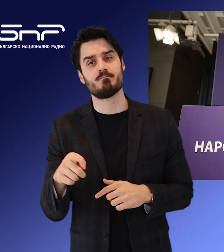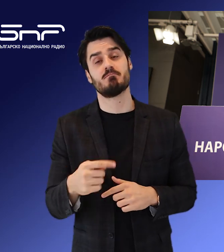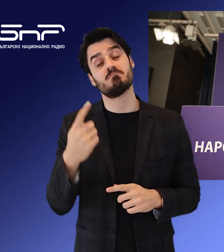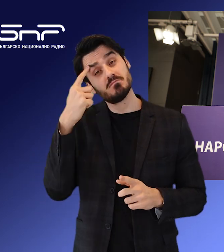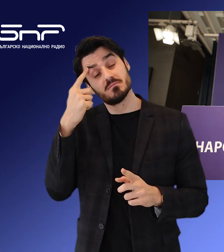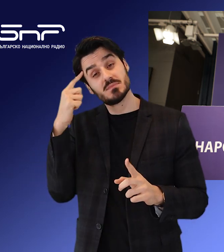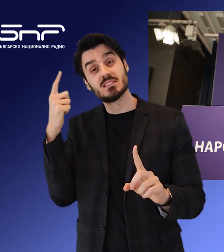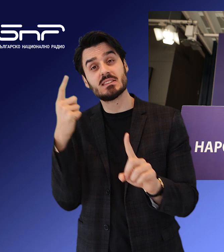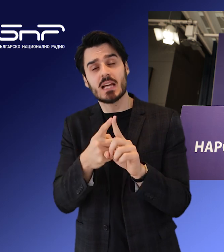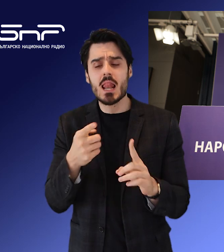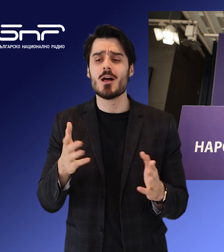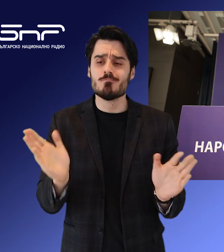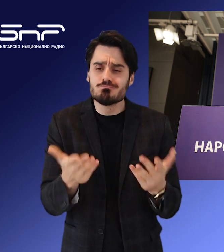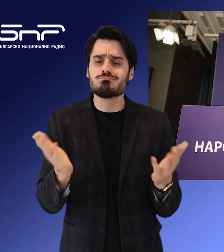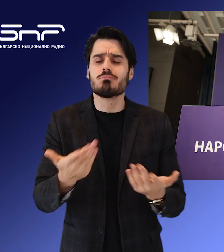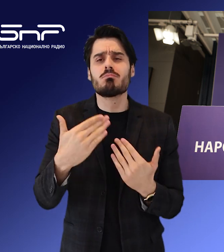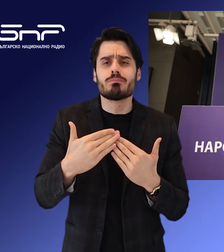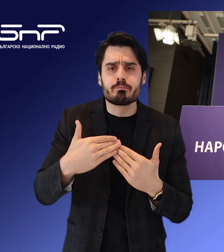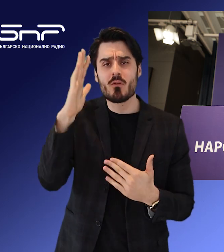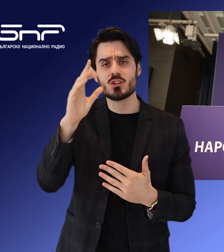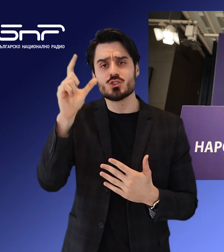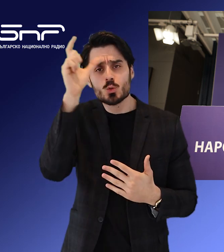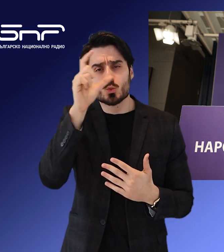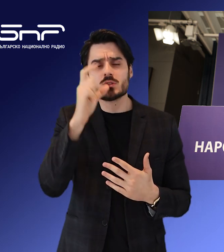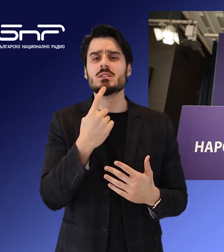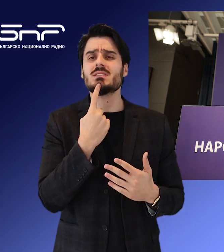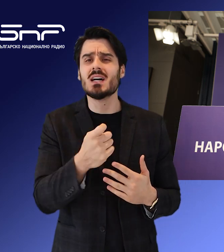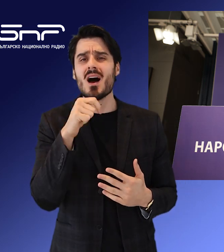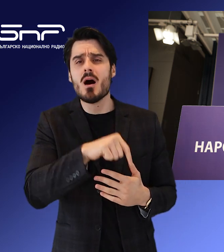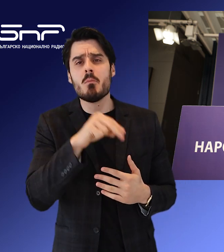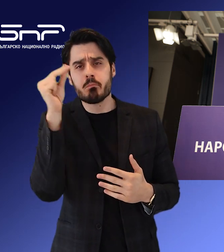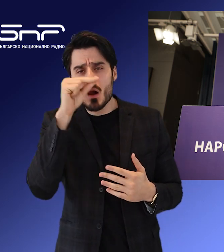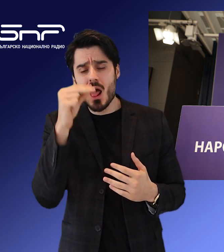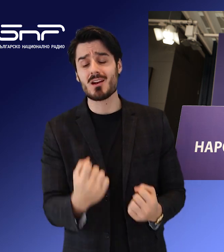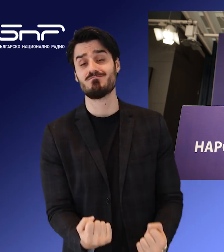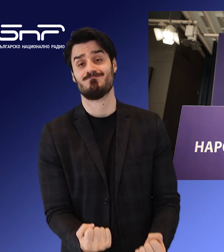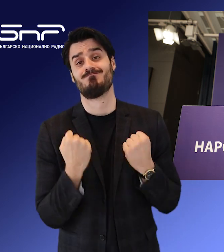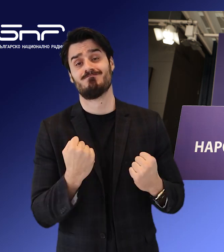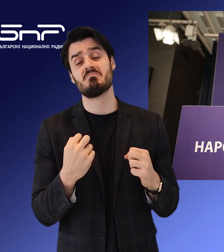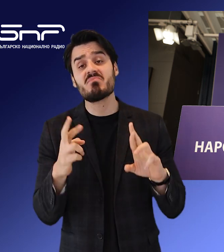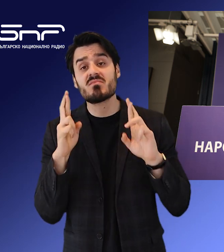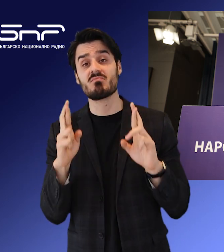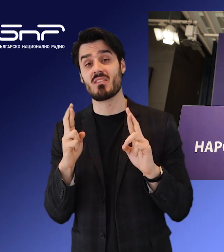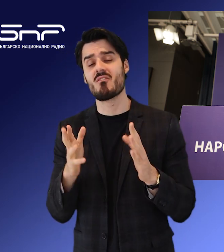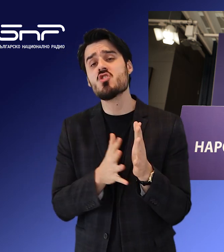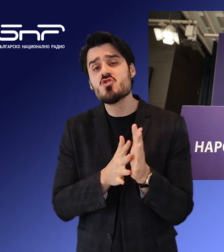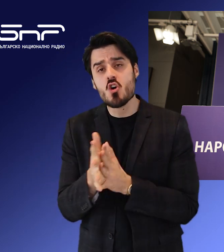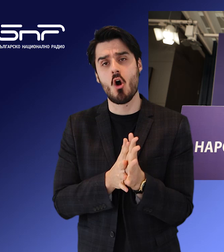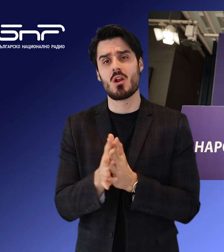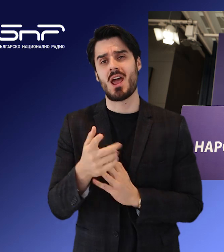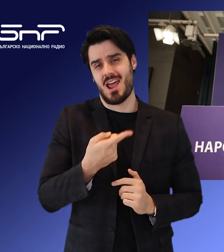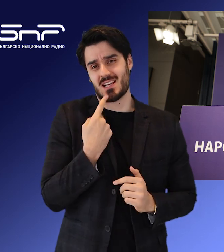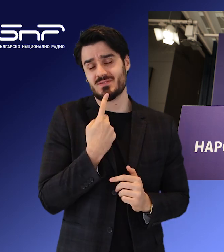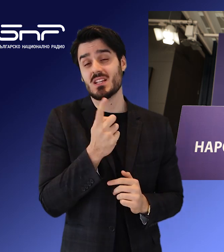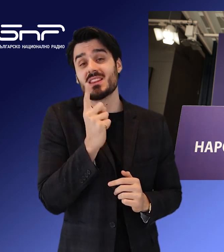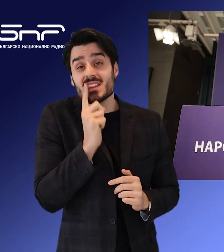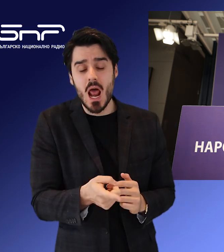Целта ни е да гласуват по-вече ора, за да има стабилно правителство в България. Това ни е надеждата. Ората са тези, които трябва да размърдат